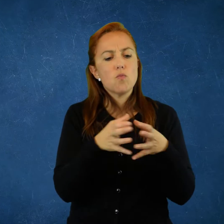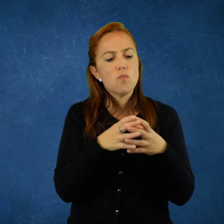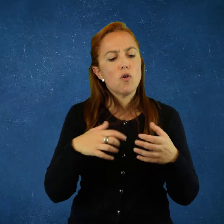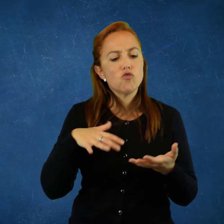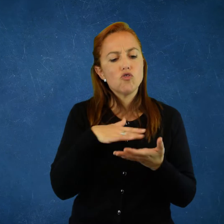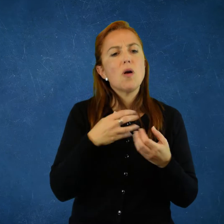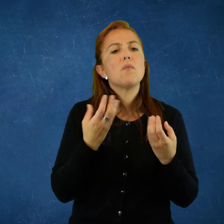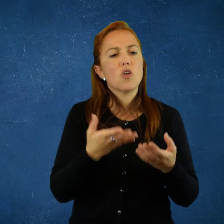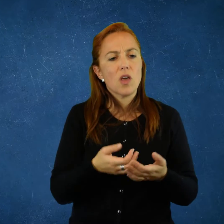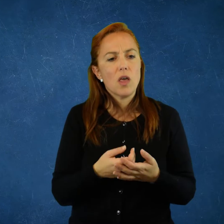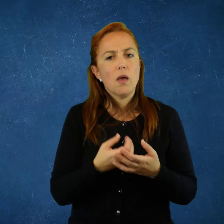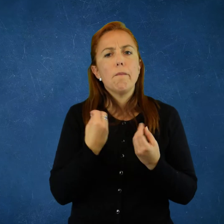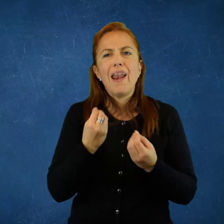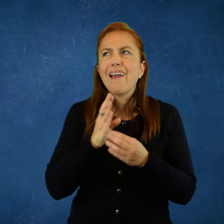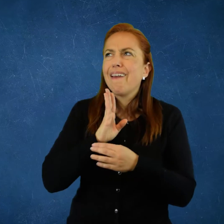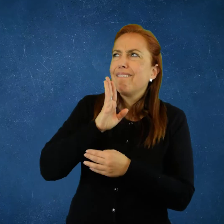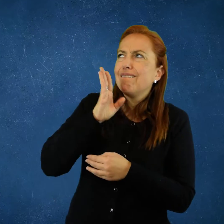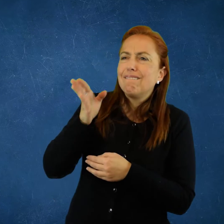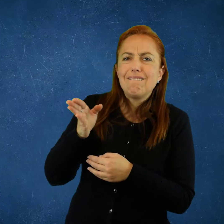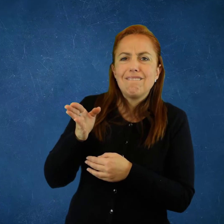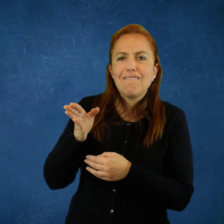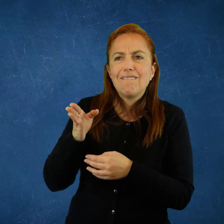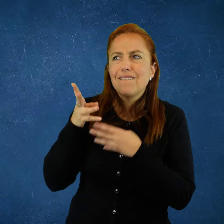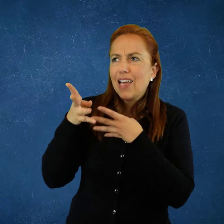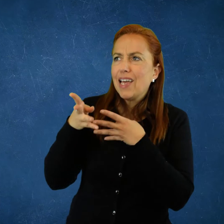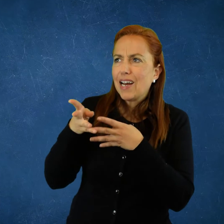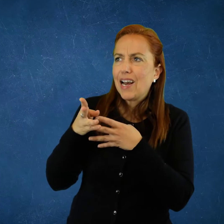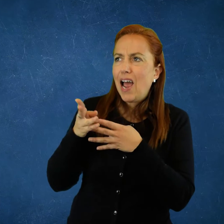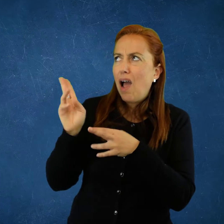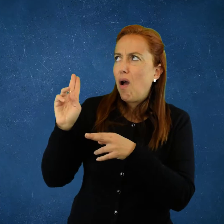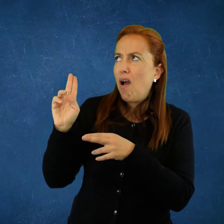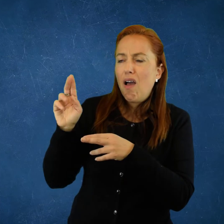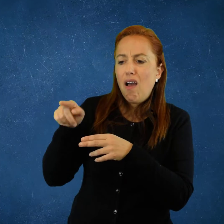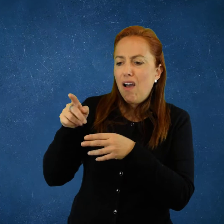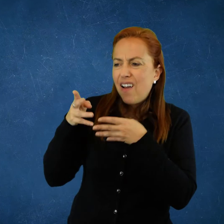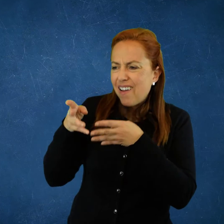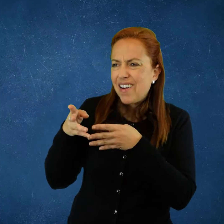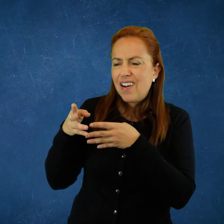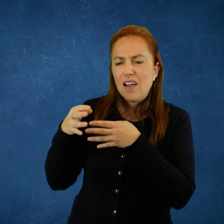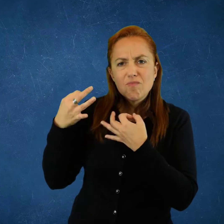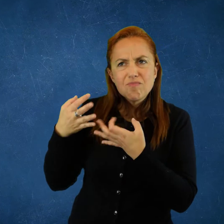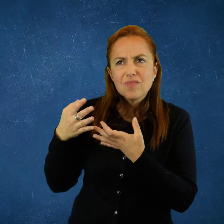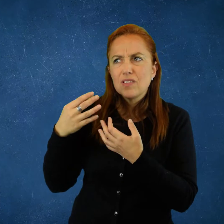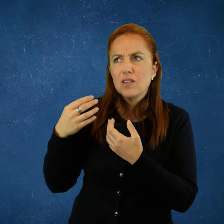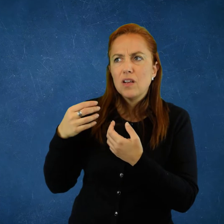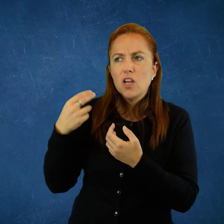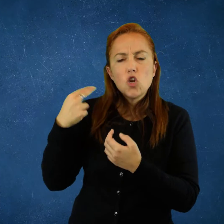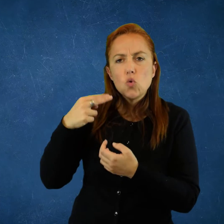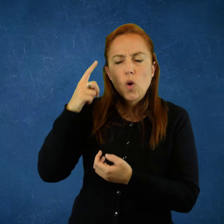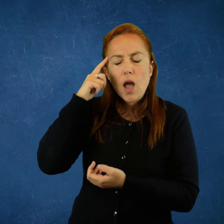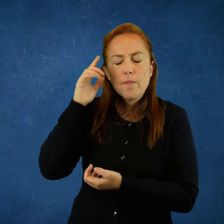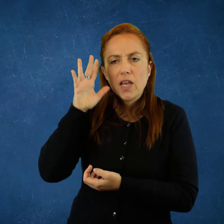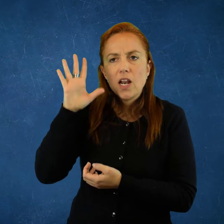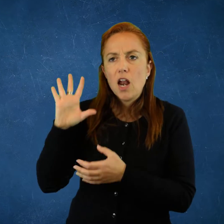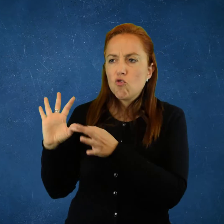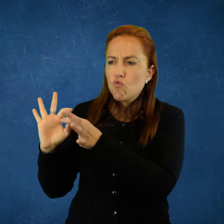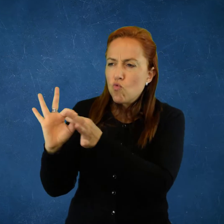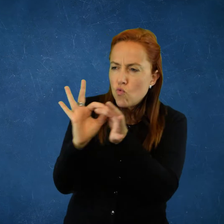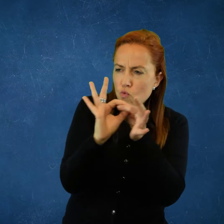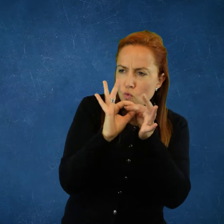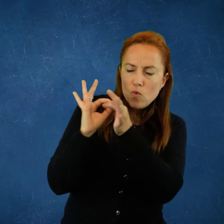defienden a sus sindicatos, a sus clases sociales? ¿Por qué no defienden eso en vez de ir a pelear al campo de batalla?